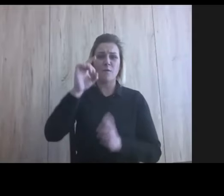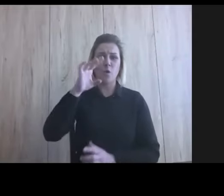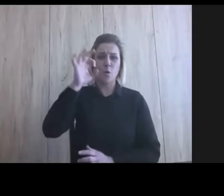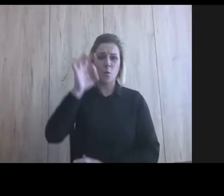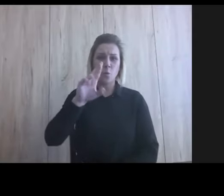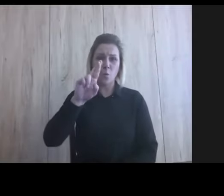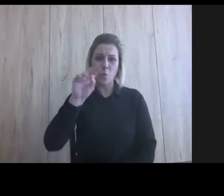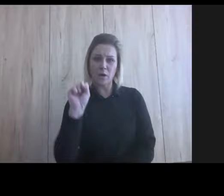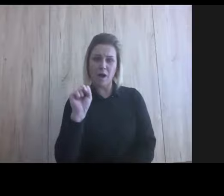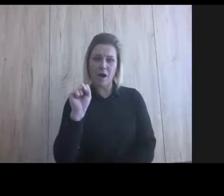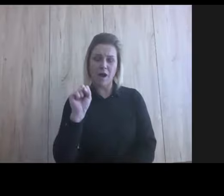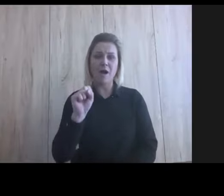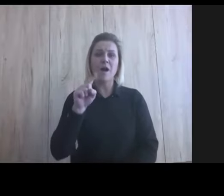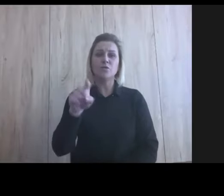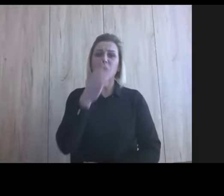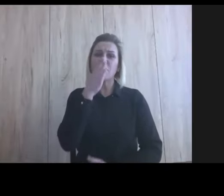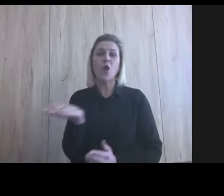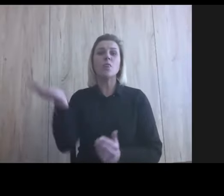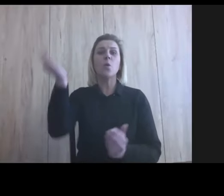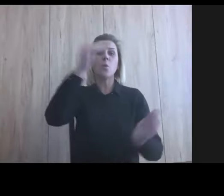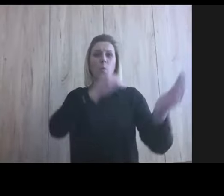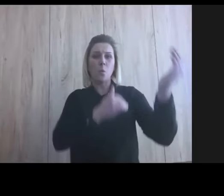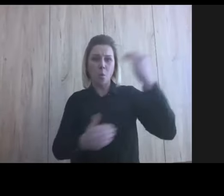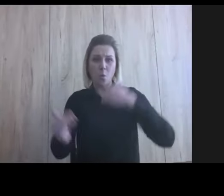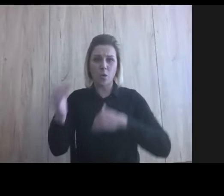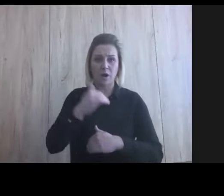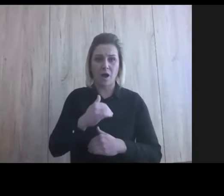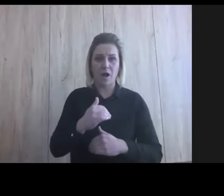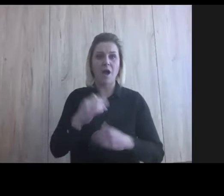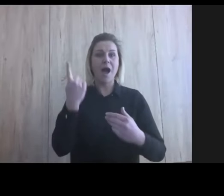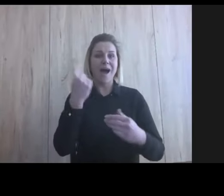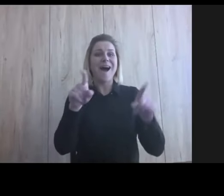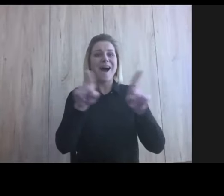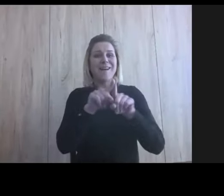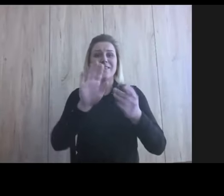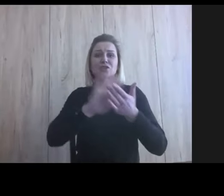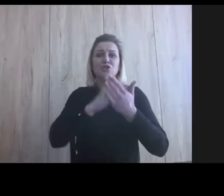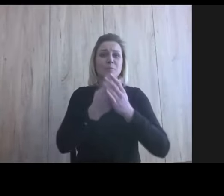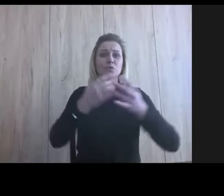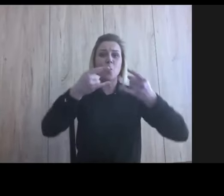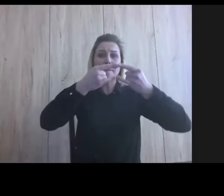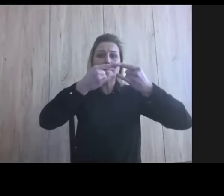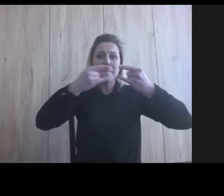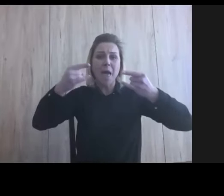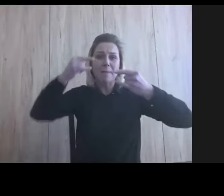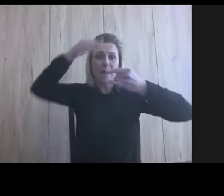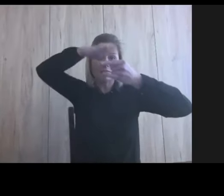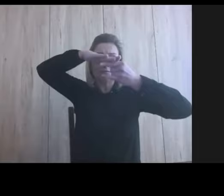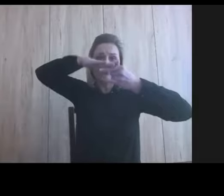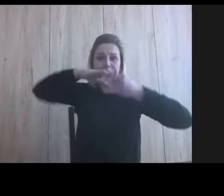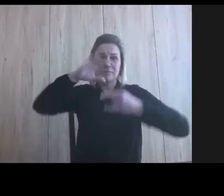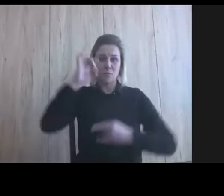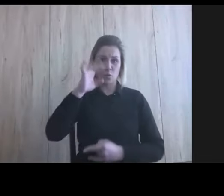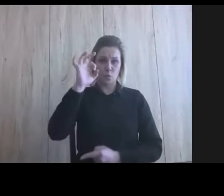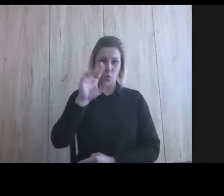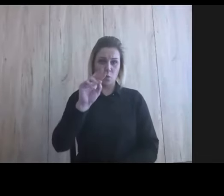do wzniesienia. Ale to może być też góra szafki. To może być też góra w stosunku do obecnego poziomu,